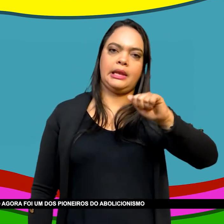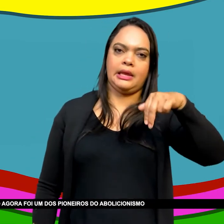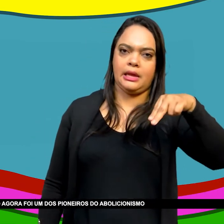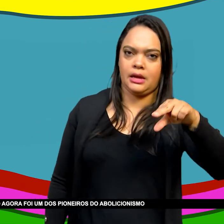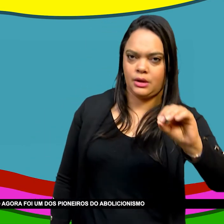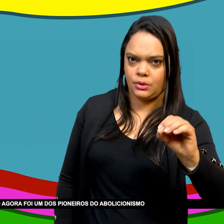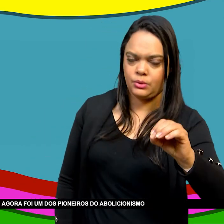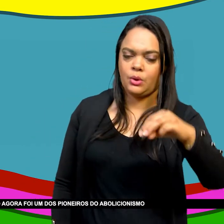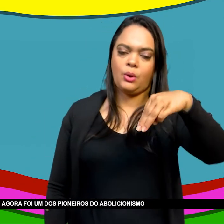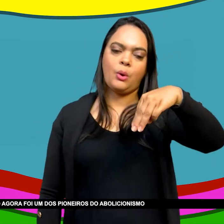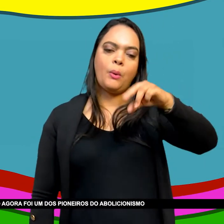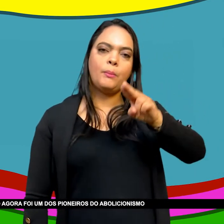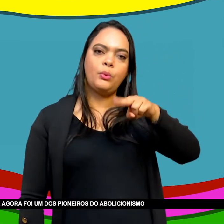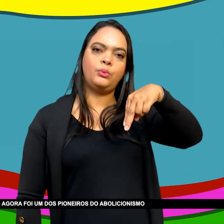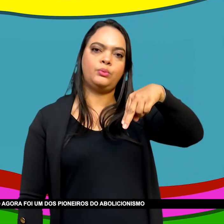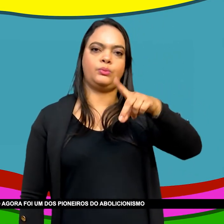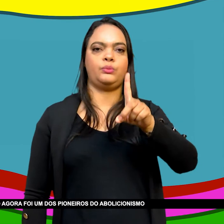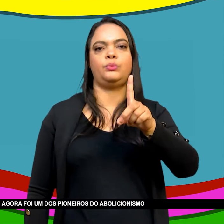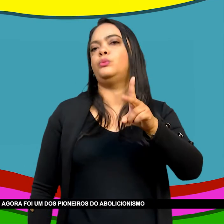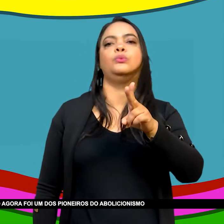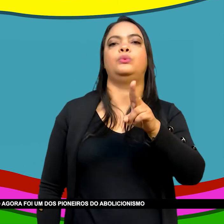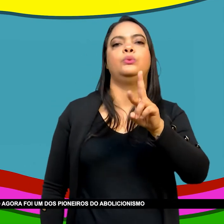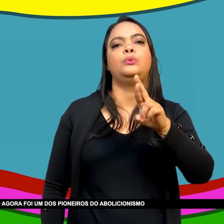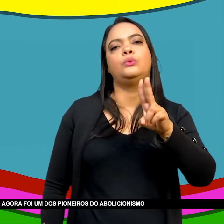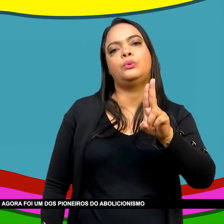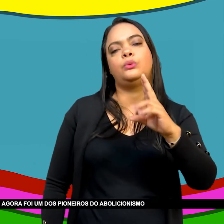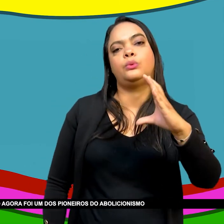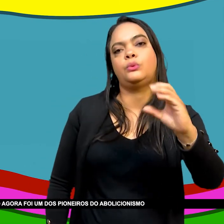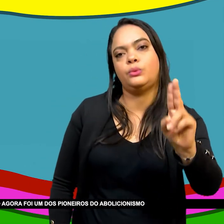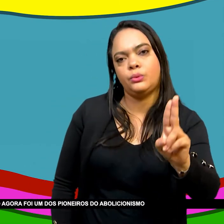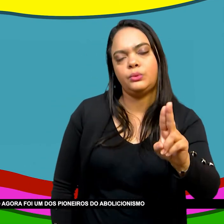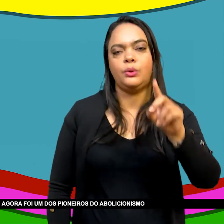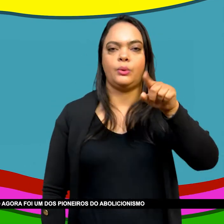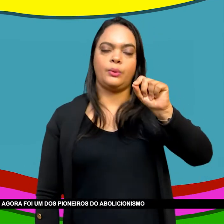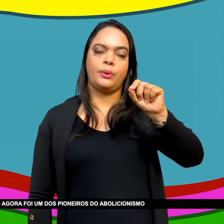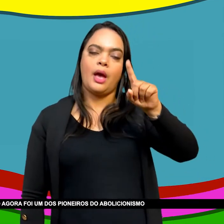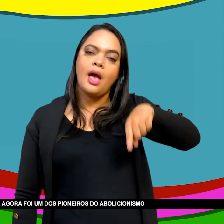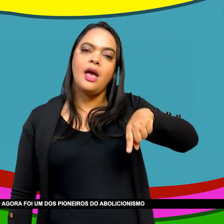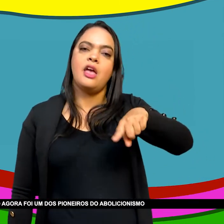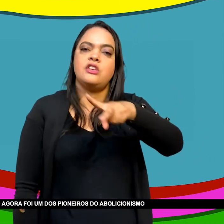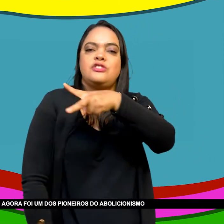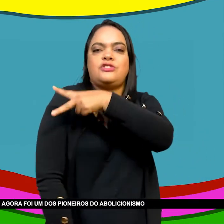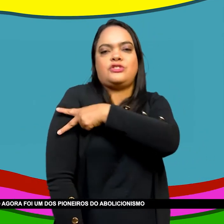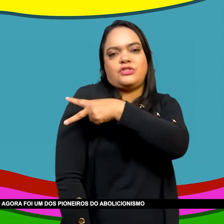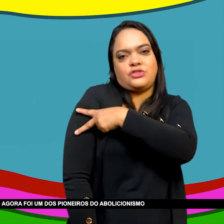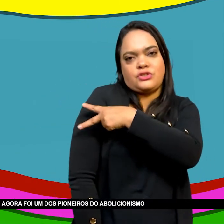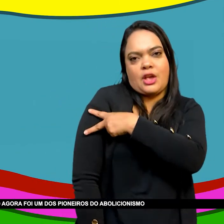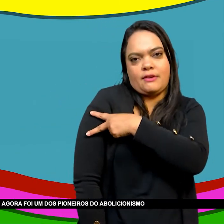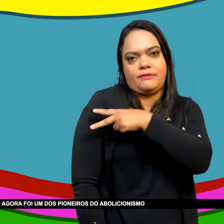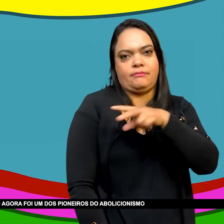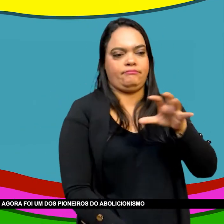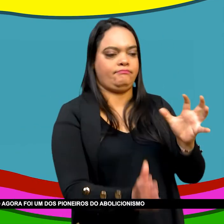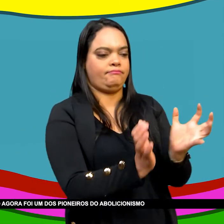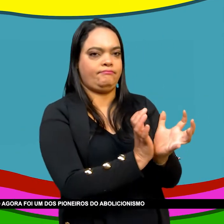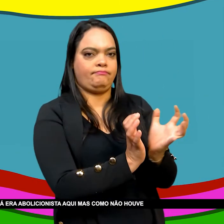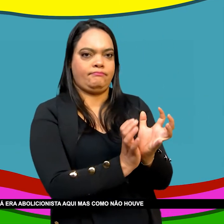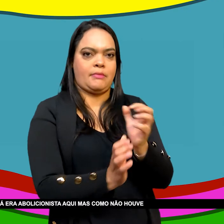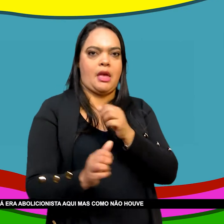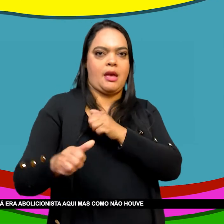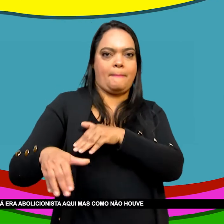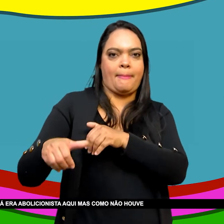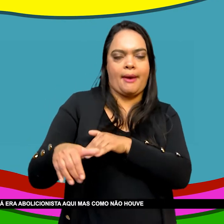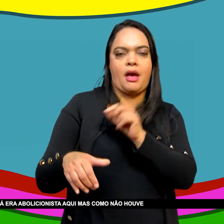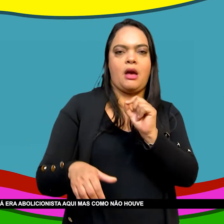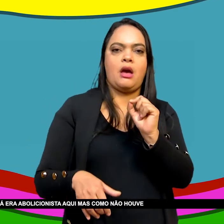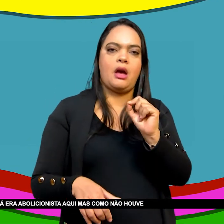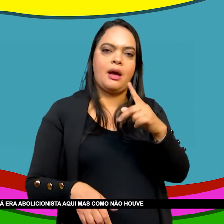Isso eu não sabia Isso está sendo revelado Agora Foi um dos pioneiros Do abolicionismo norte